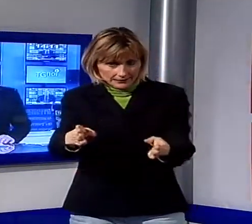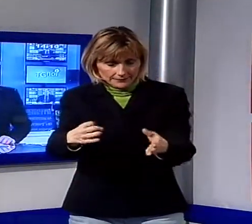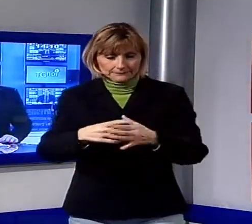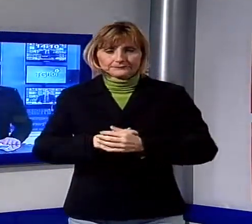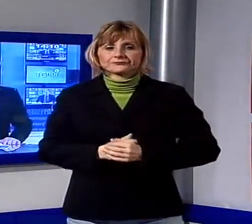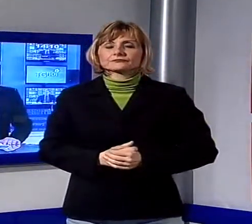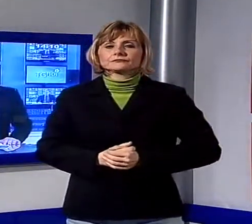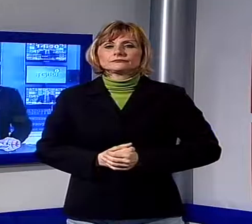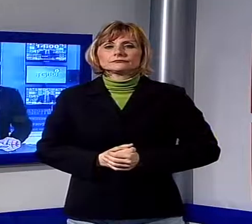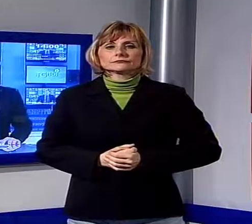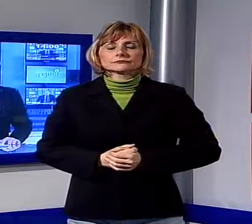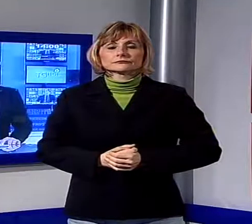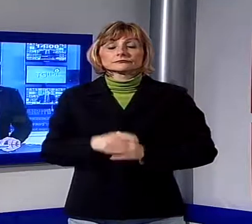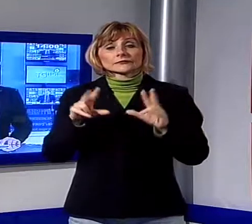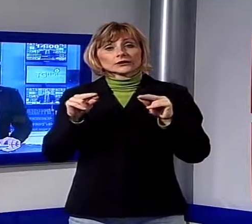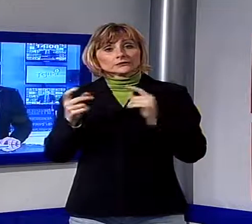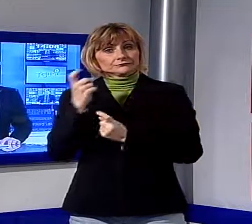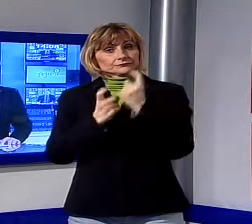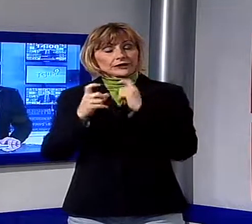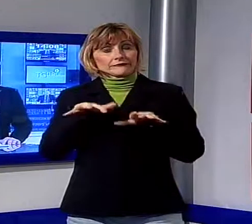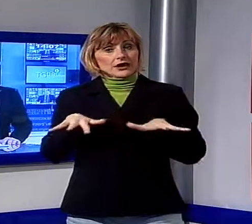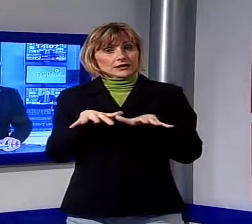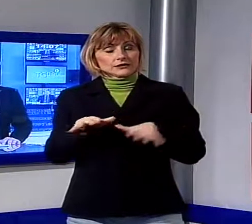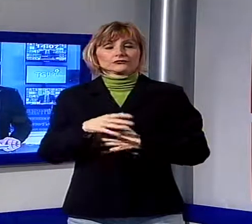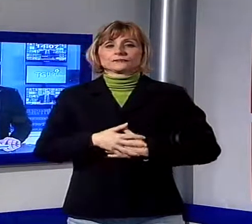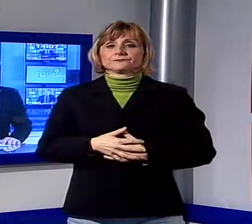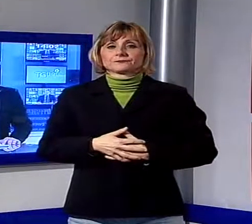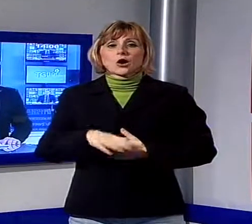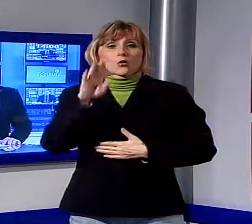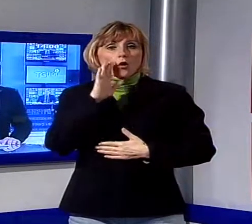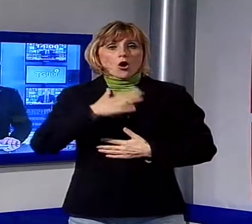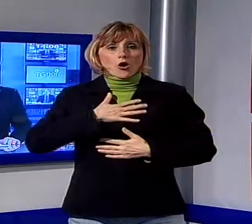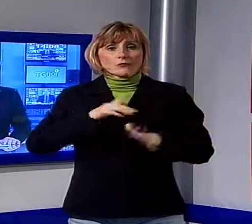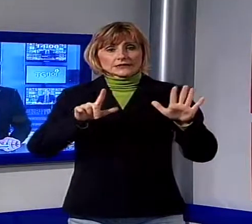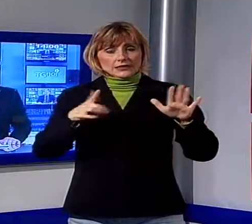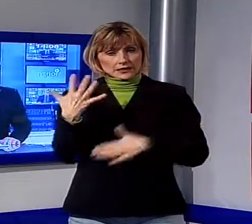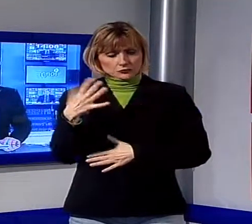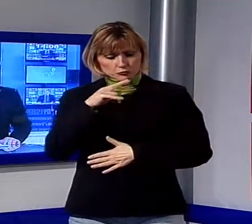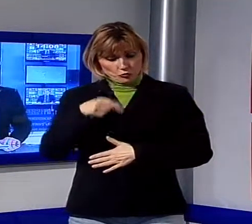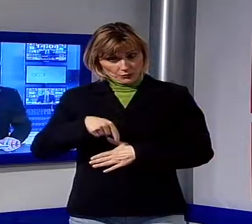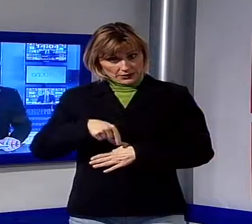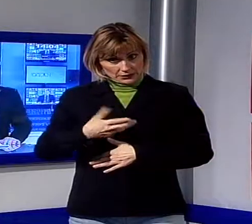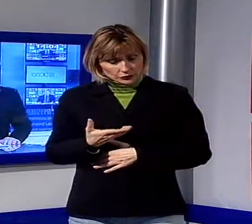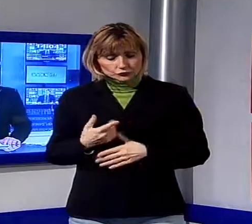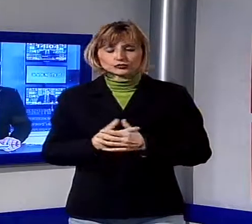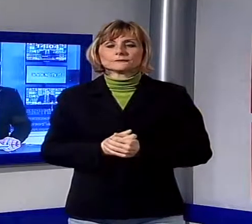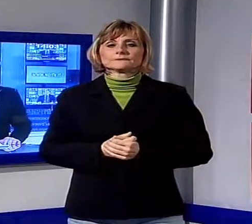Una notizia di cronaca da Viareggio. Un uomo di 75 anni nel pomeriggio si è conficcato un paio di